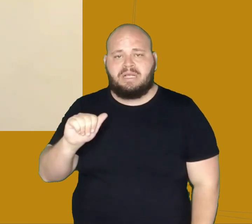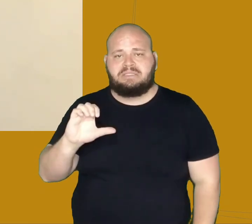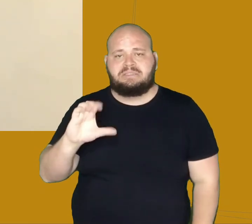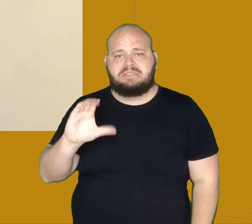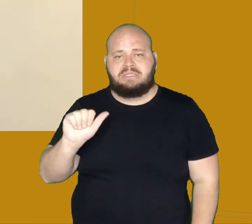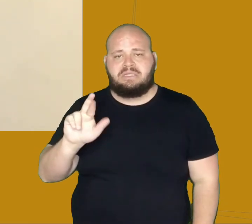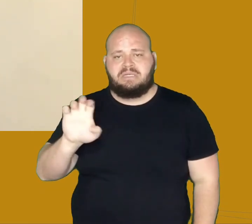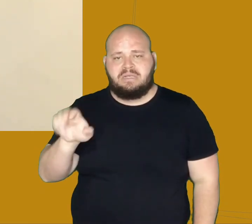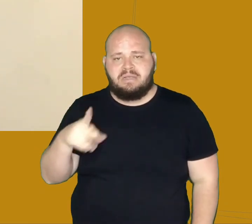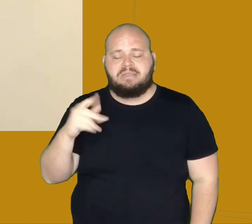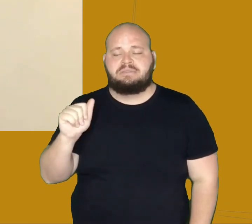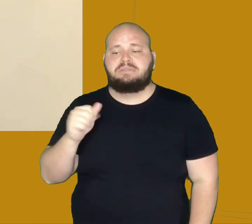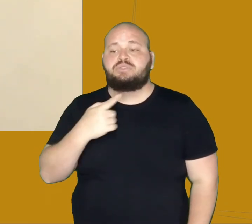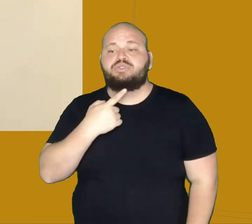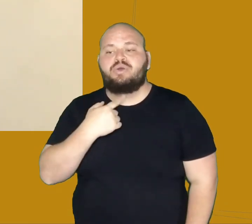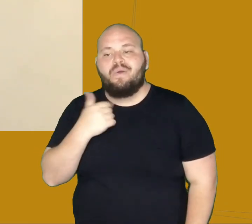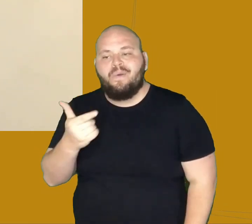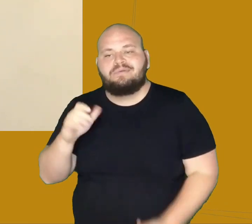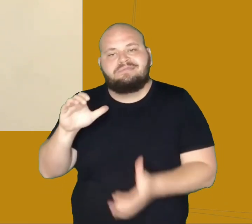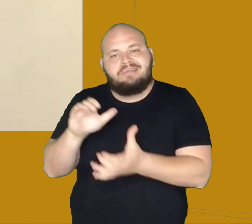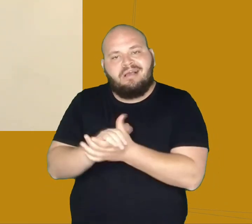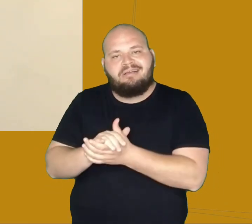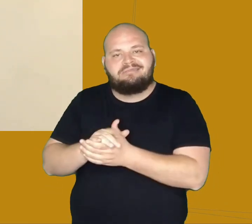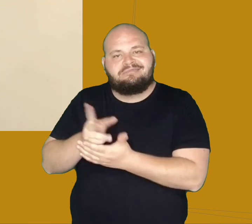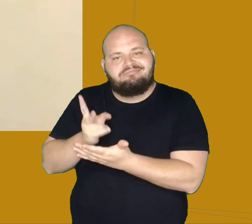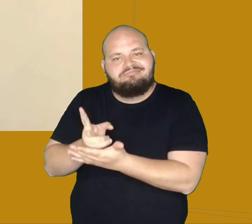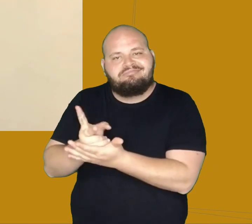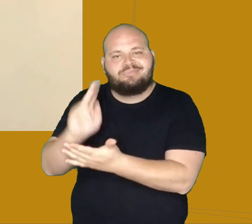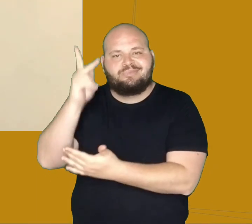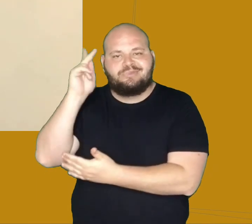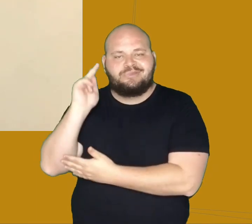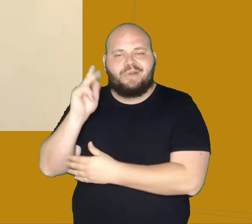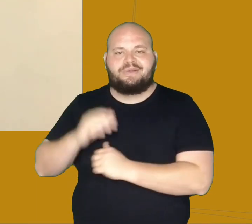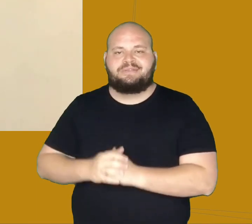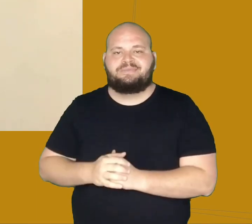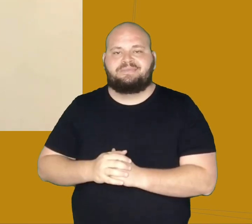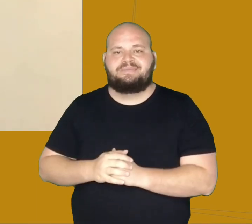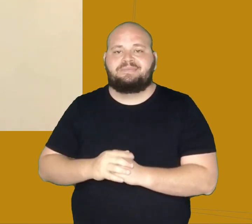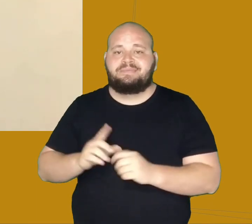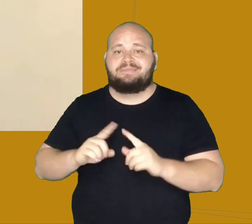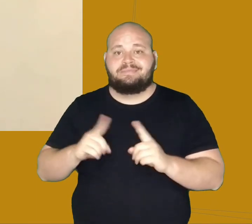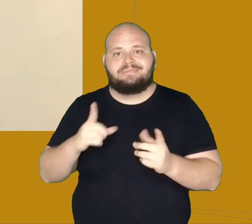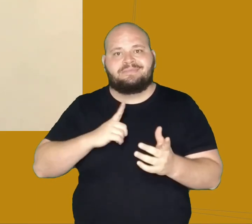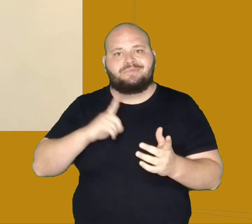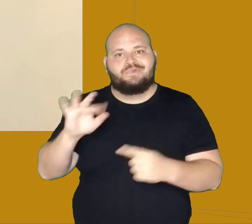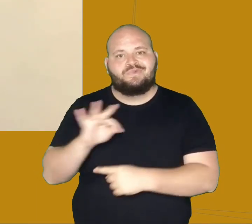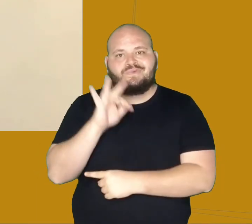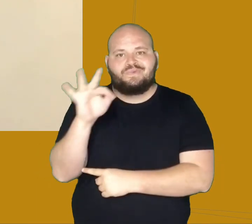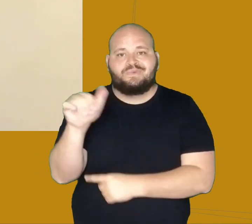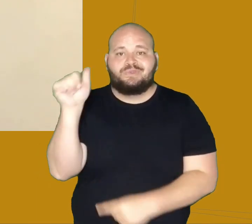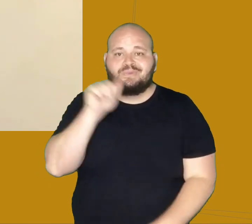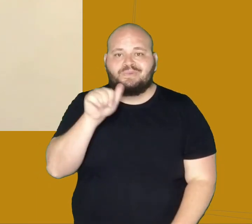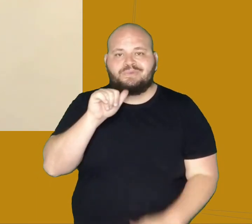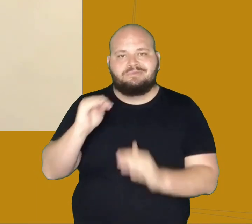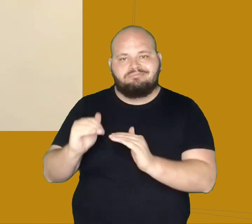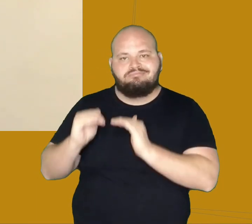pessoas de quem gosta e constrói a sua história, mas sem fugir dos destinos reservados em velhos de elite, que era o casamento e a